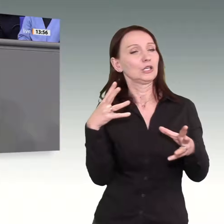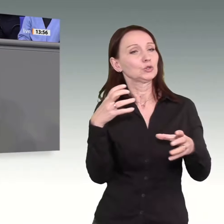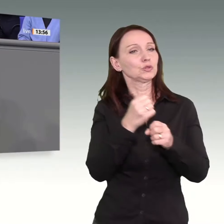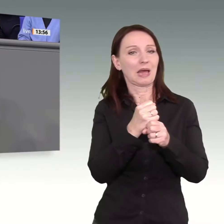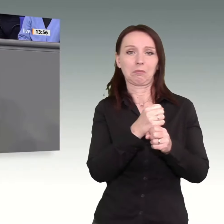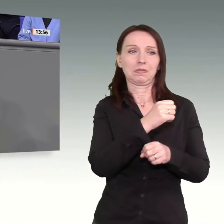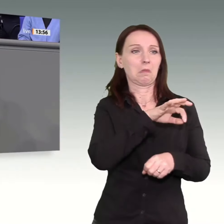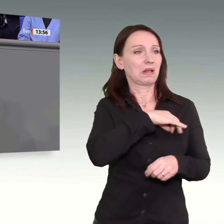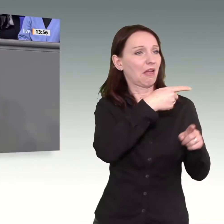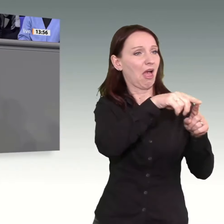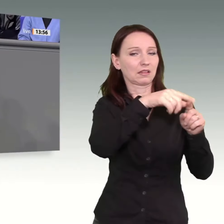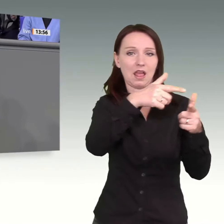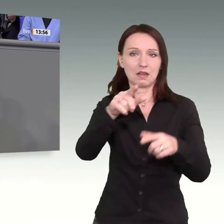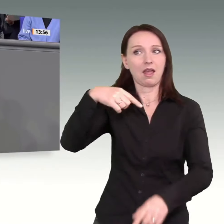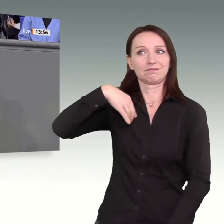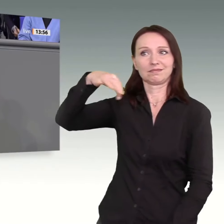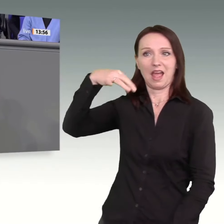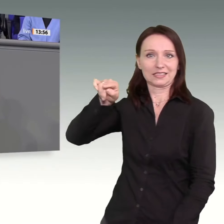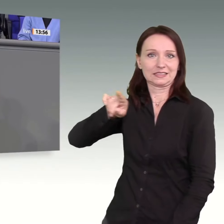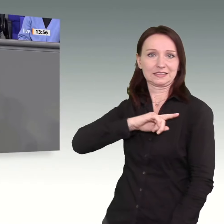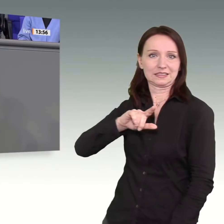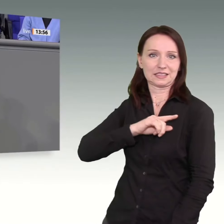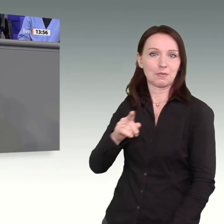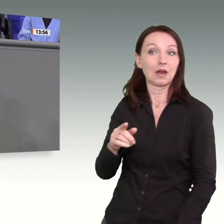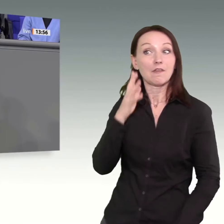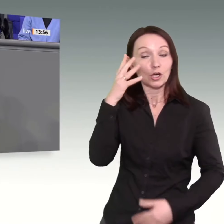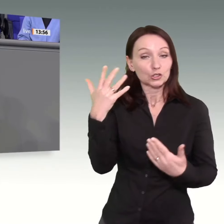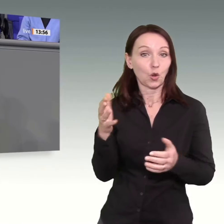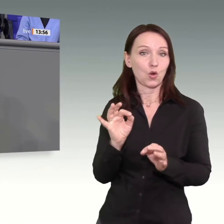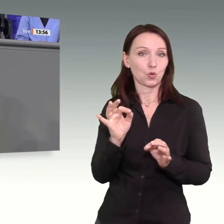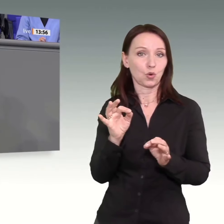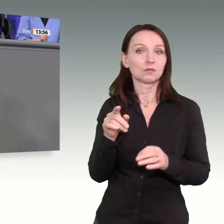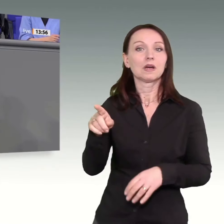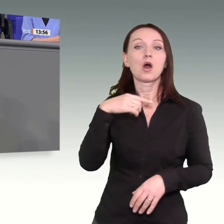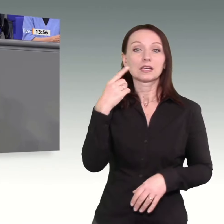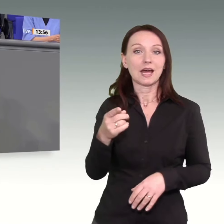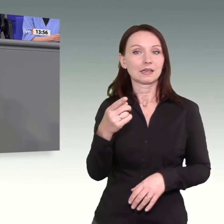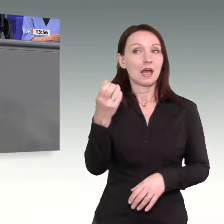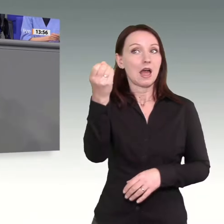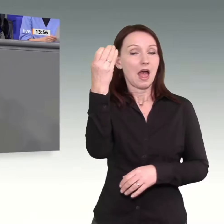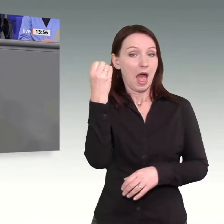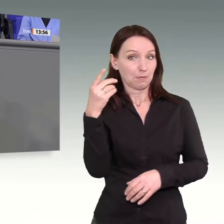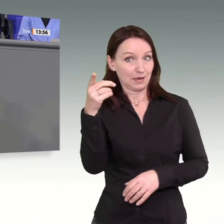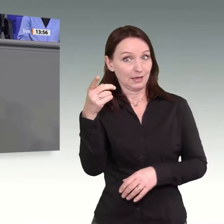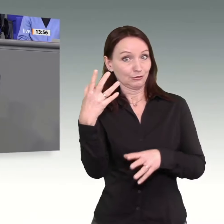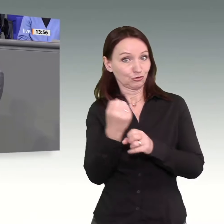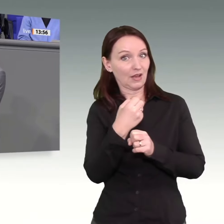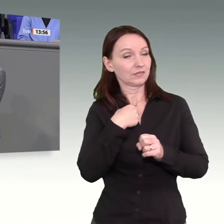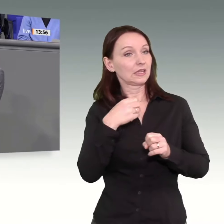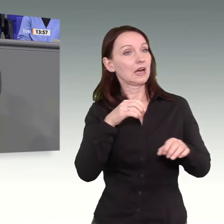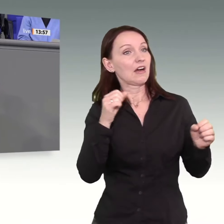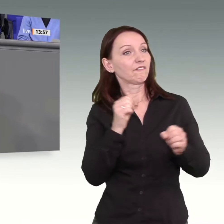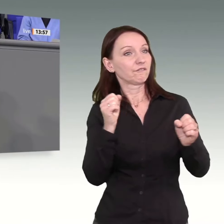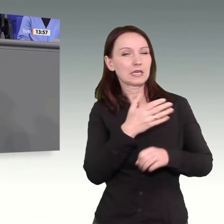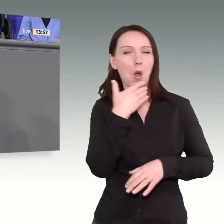wäre. Sie haben gesagt, nicht die Ampel hätte dafür gesorgt, dass wir so einen milderen Winter gehabt hätten. Stimmt, das waren Sie. Das waren Sie mit der Politik über